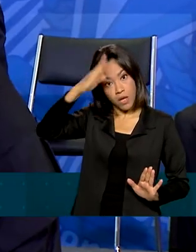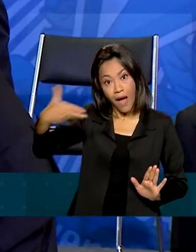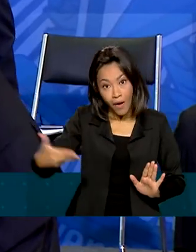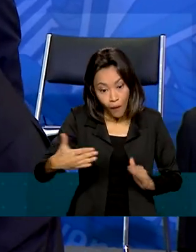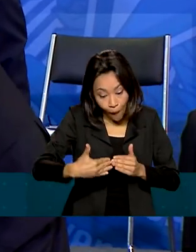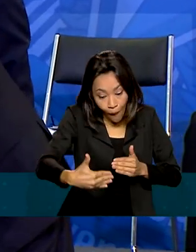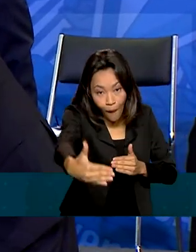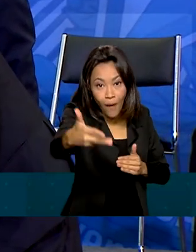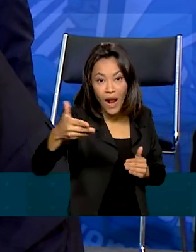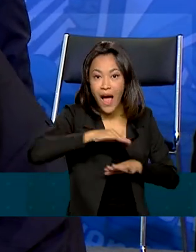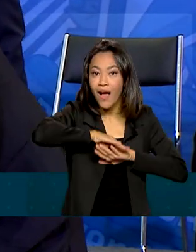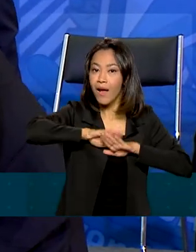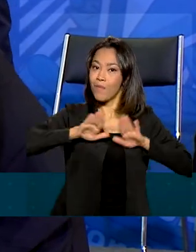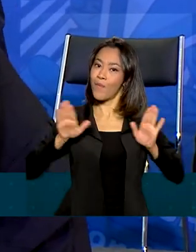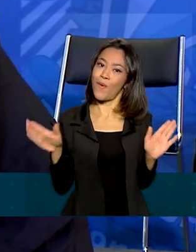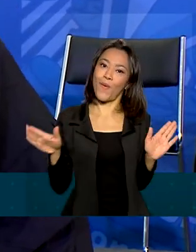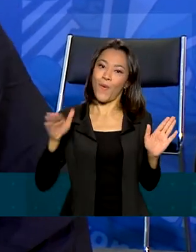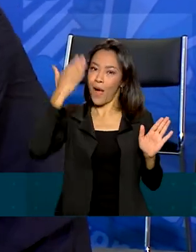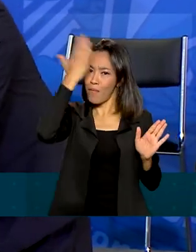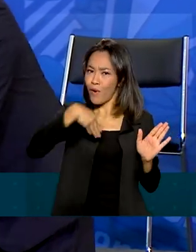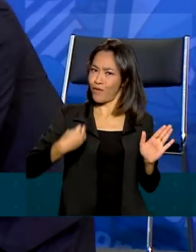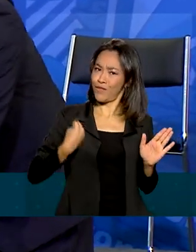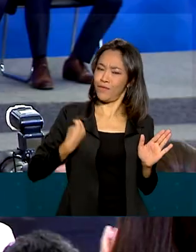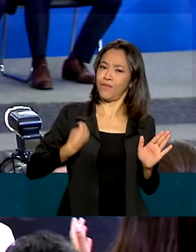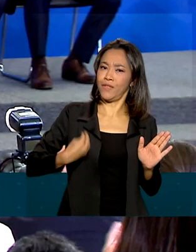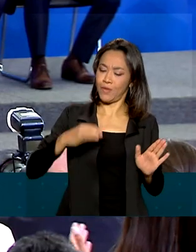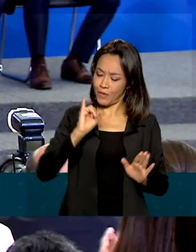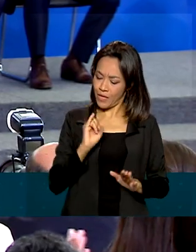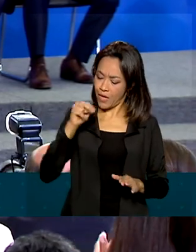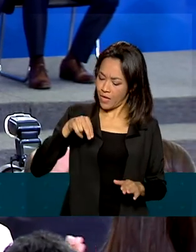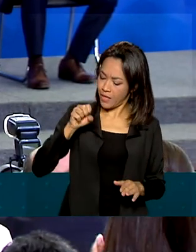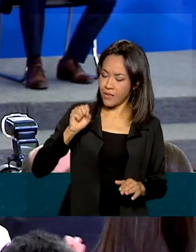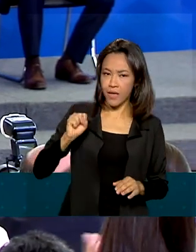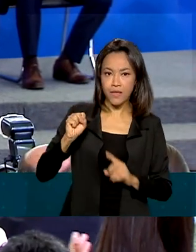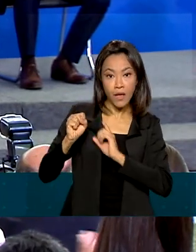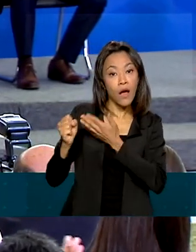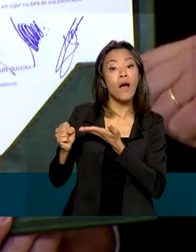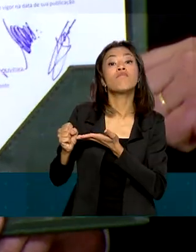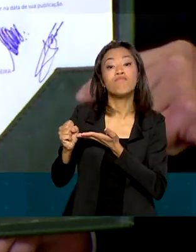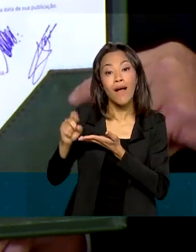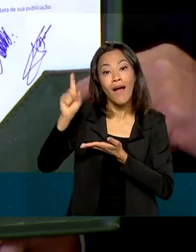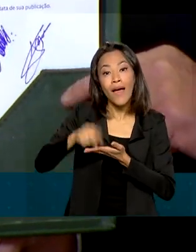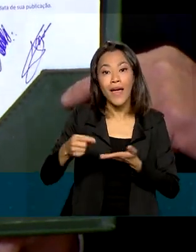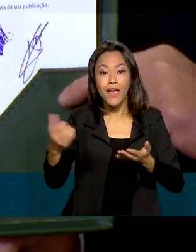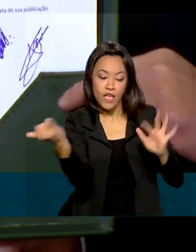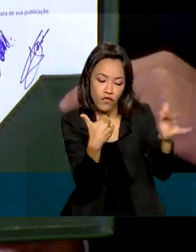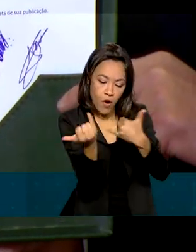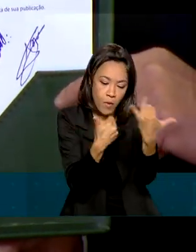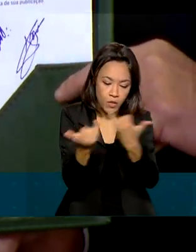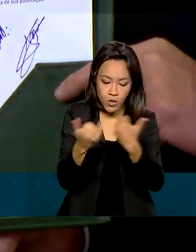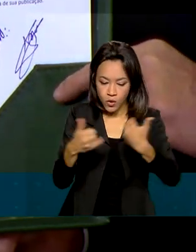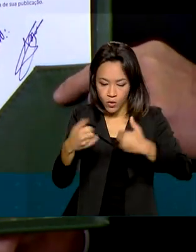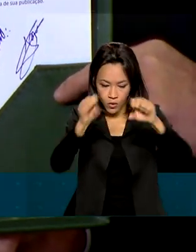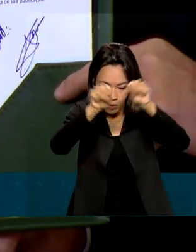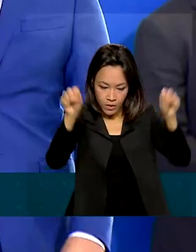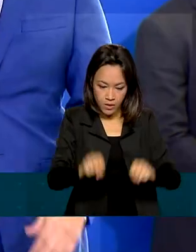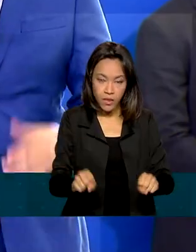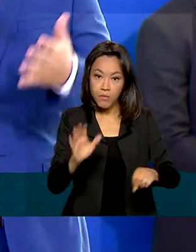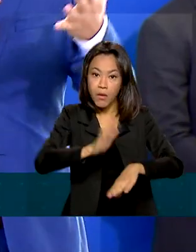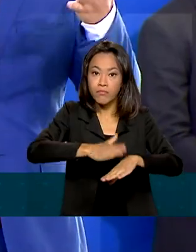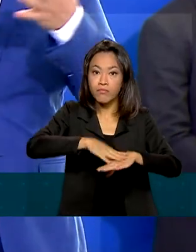agora, isso acabou. A prova de vida do INSS passa a ser feita com o cruzamento de dados do governo federal.